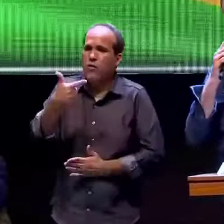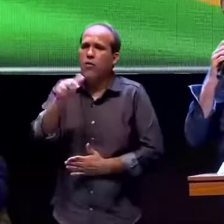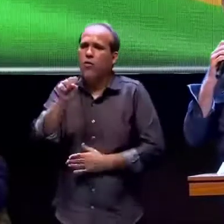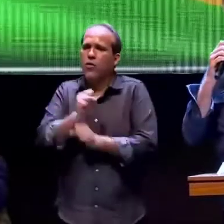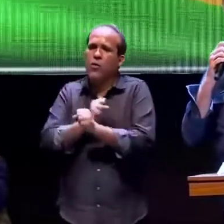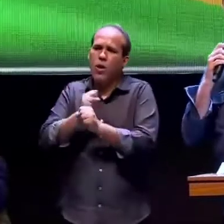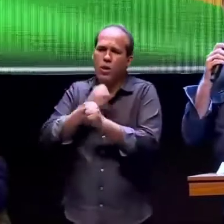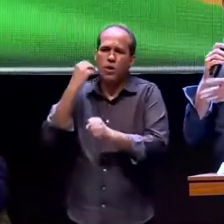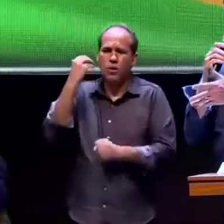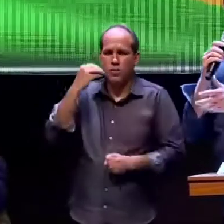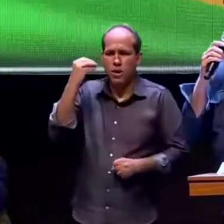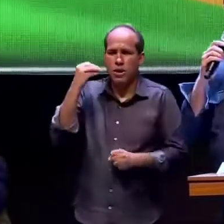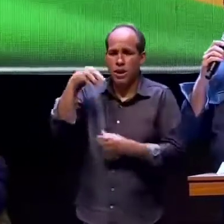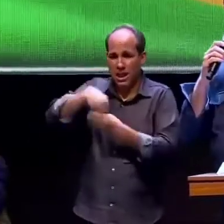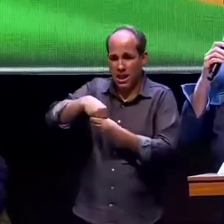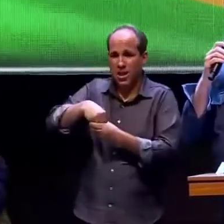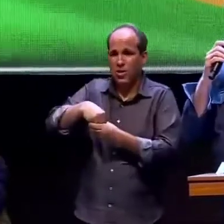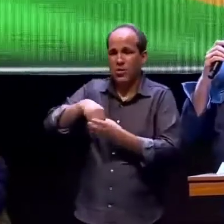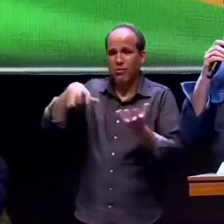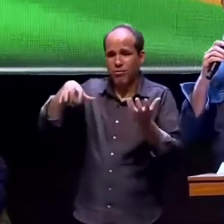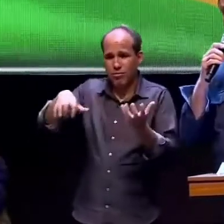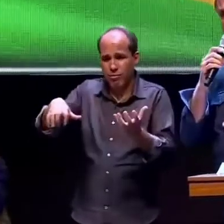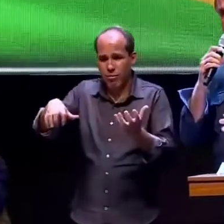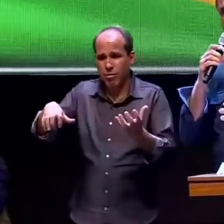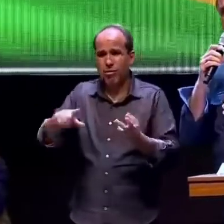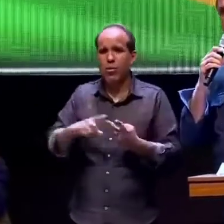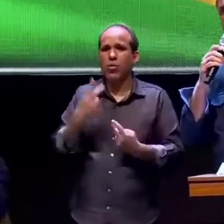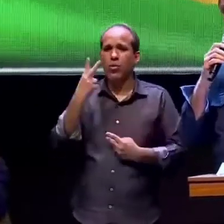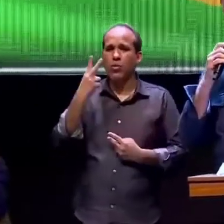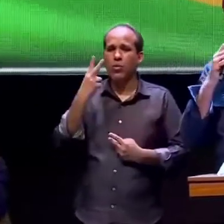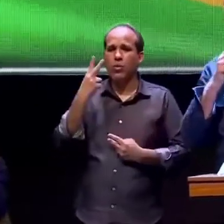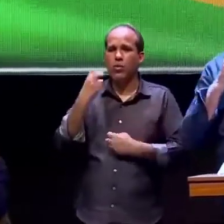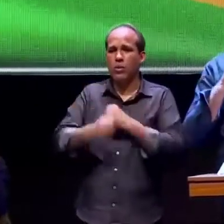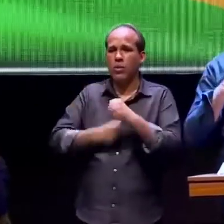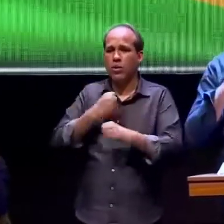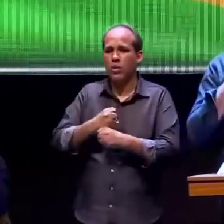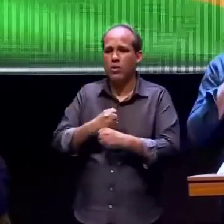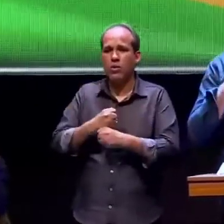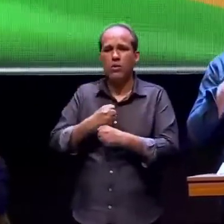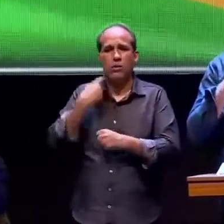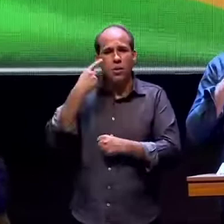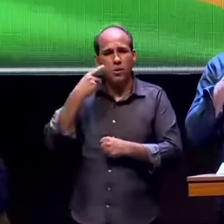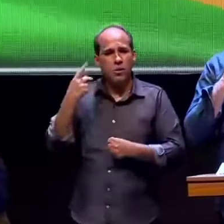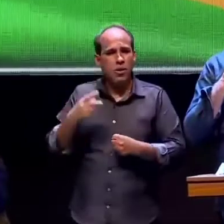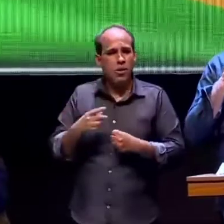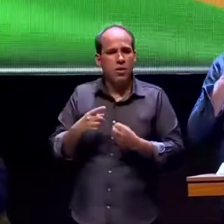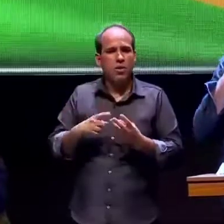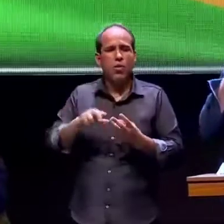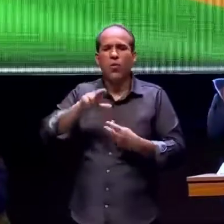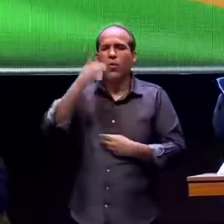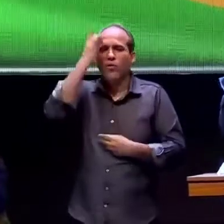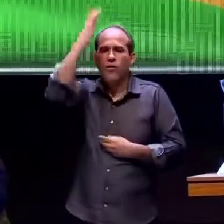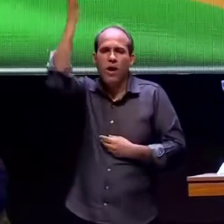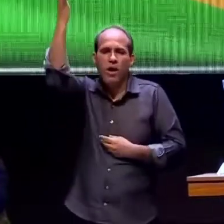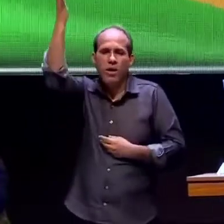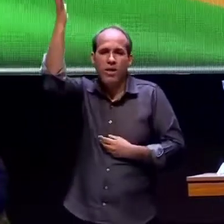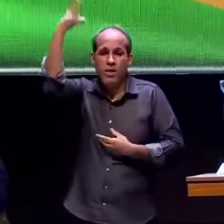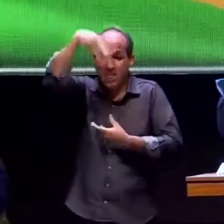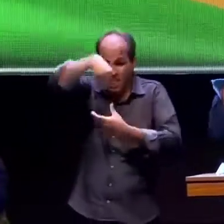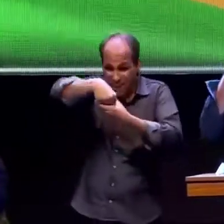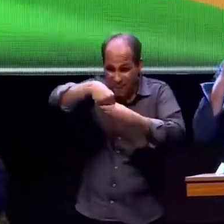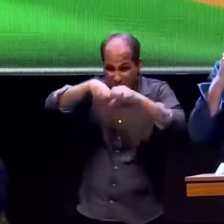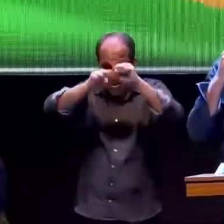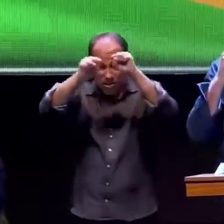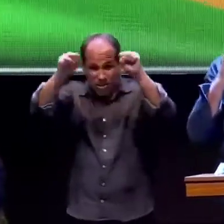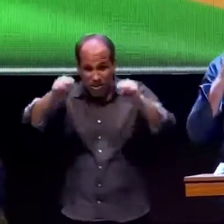parlamento 2 de vereador e 15 de exército não é fácil você pega um sistema com muitos